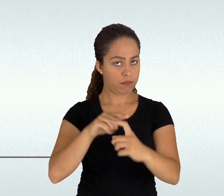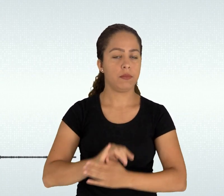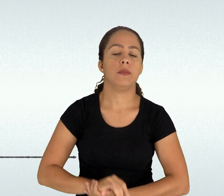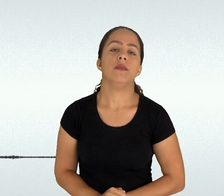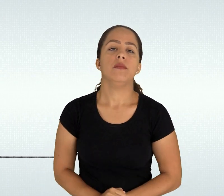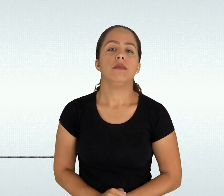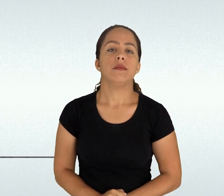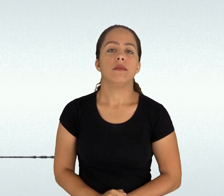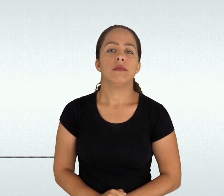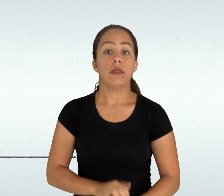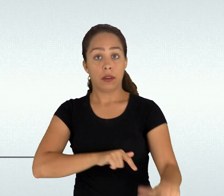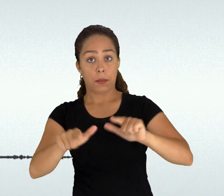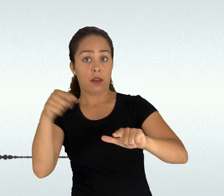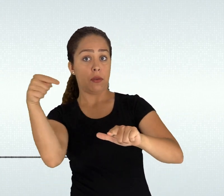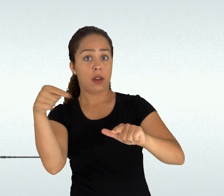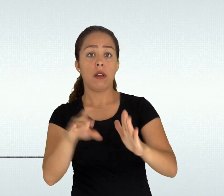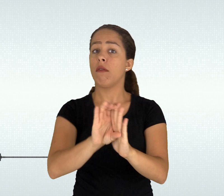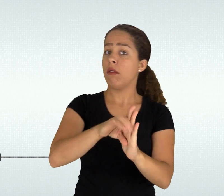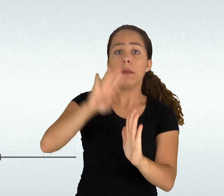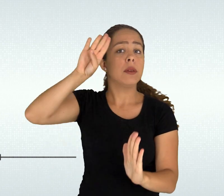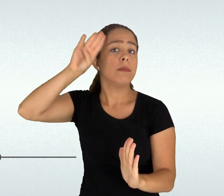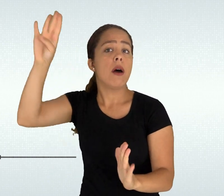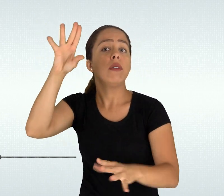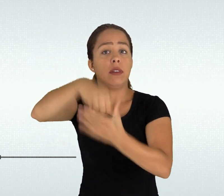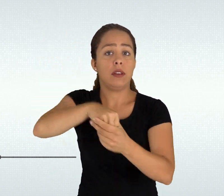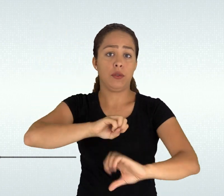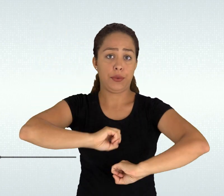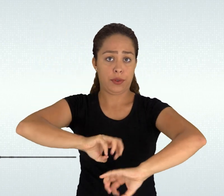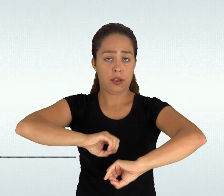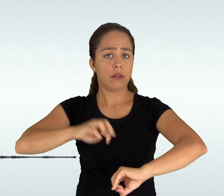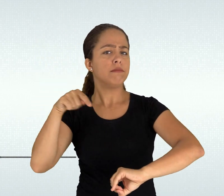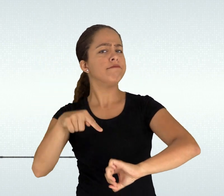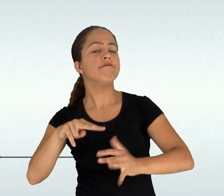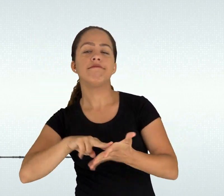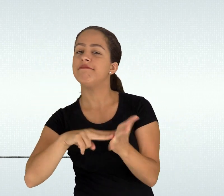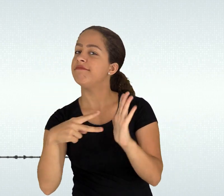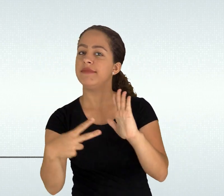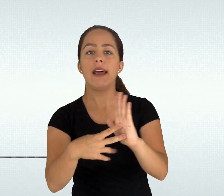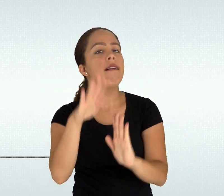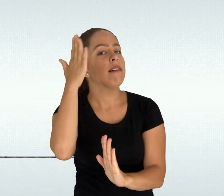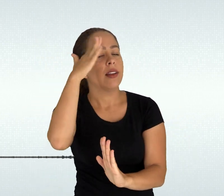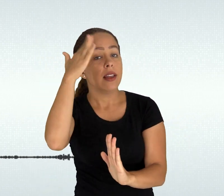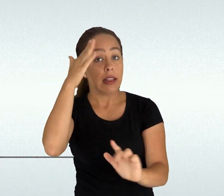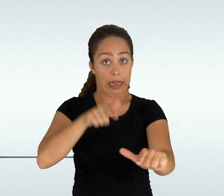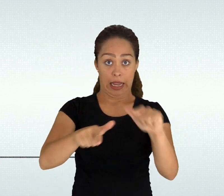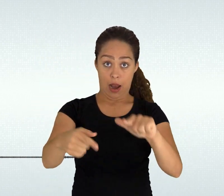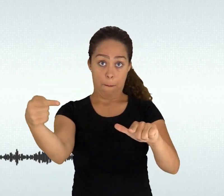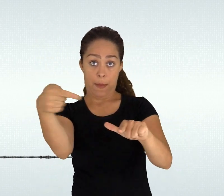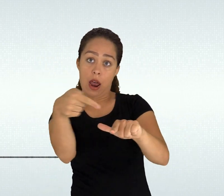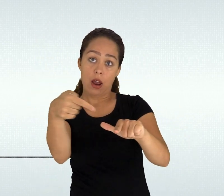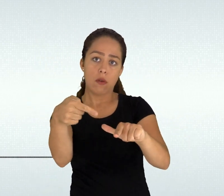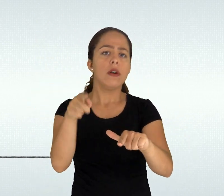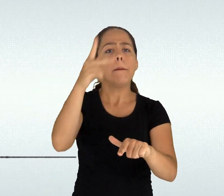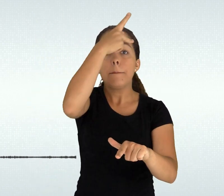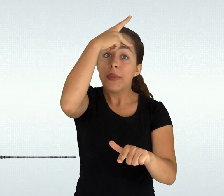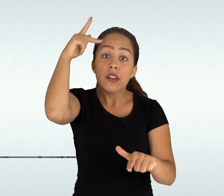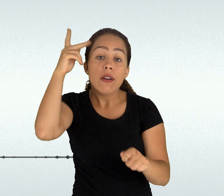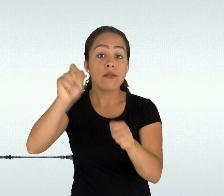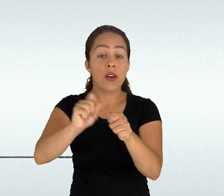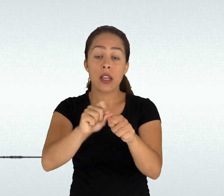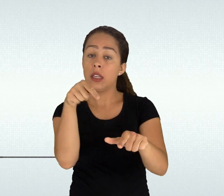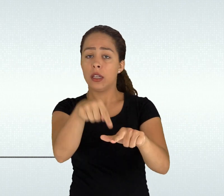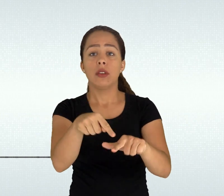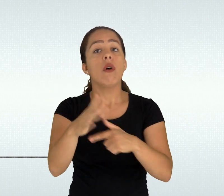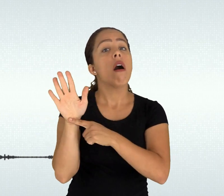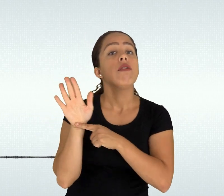subjacentes ao trabalho que realiza entender o trabalho como princípio educativo implica